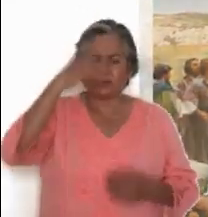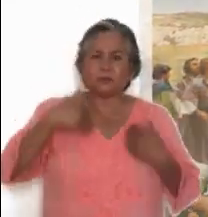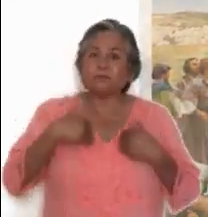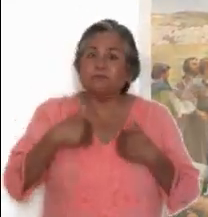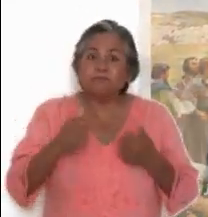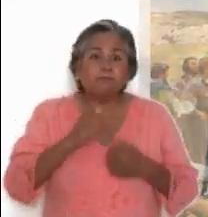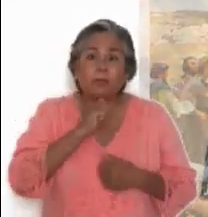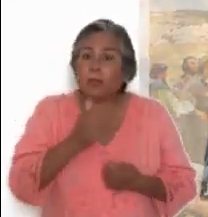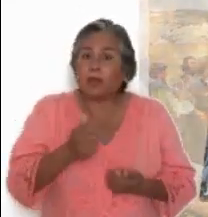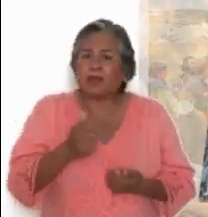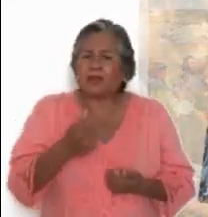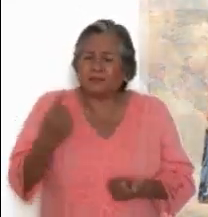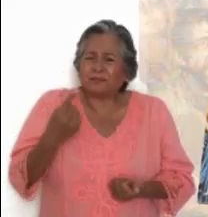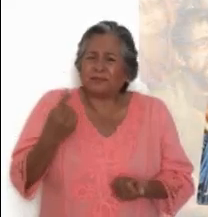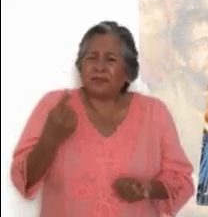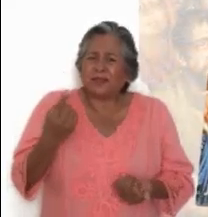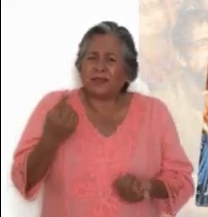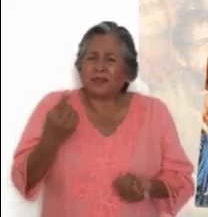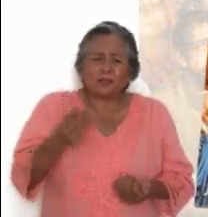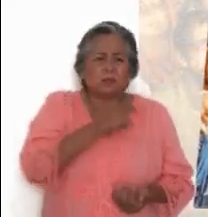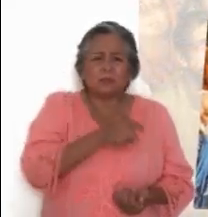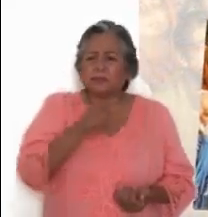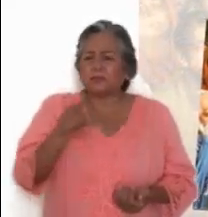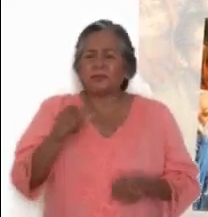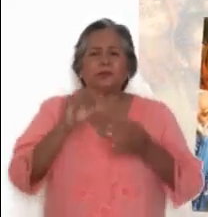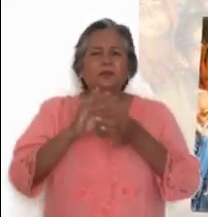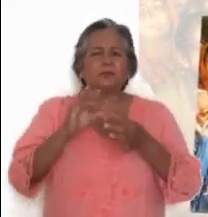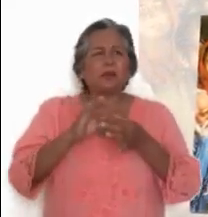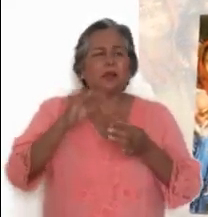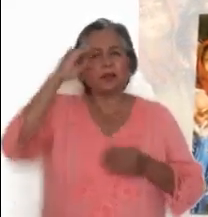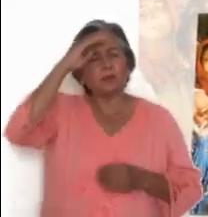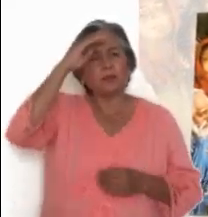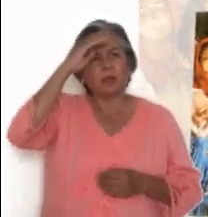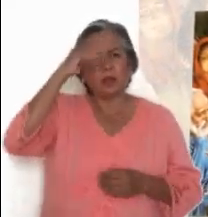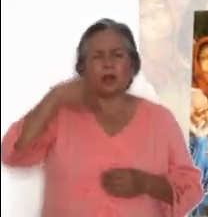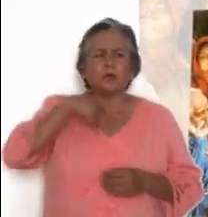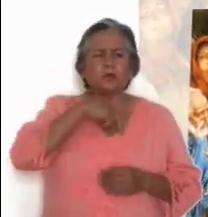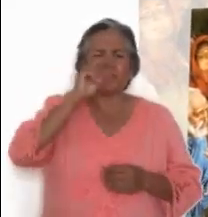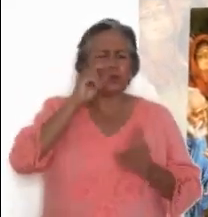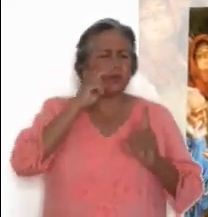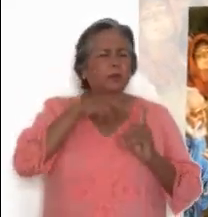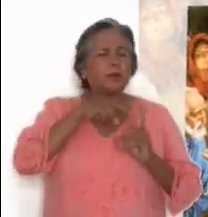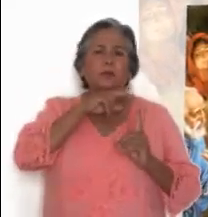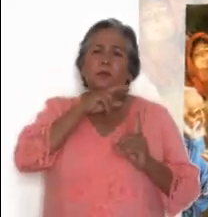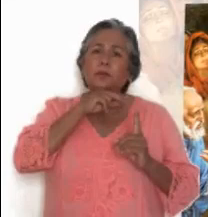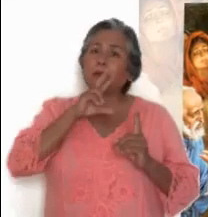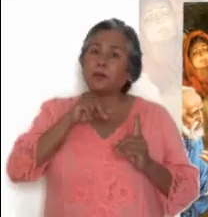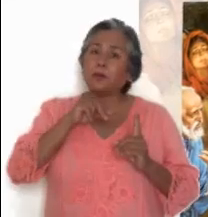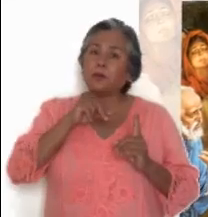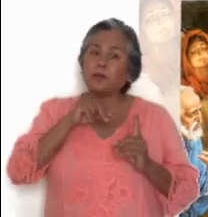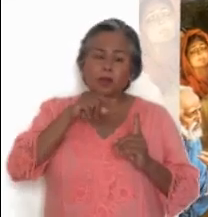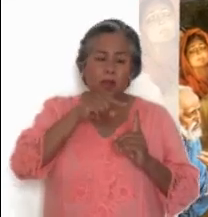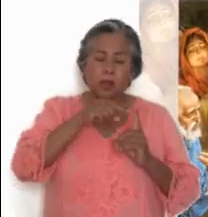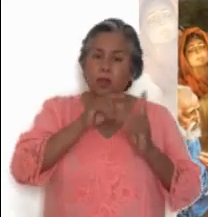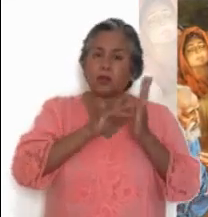se preguntaban unos a otros, ¿Qué querrá decir con eso de que dentro de poco tiempo ya no me verán, y